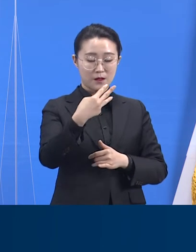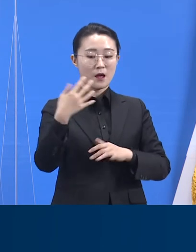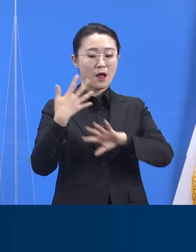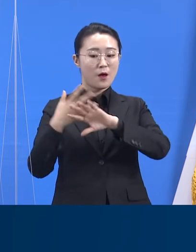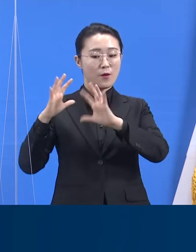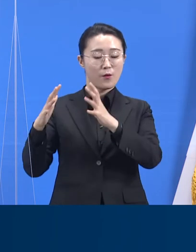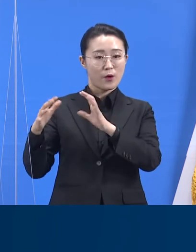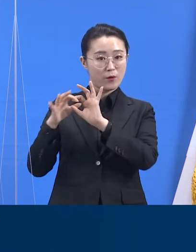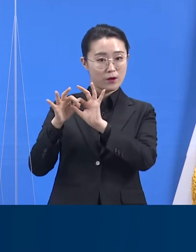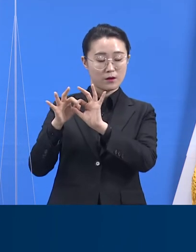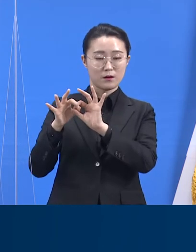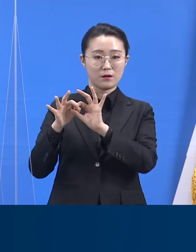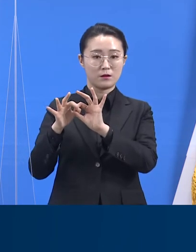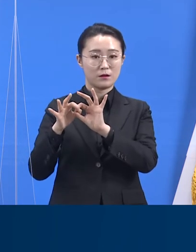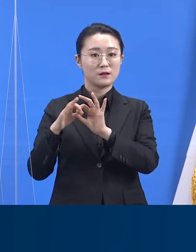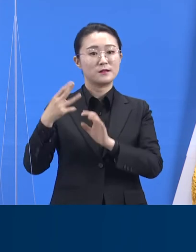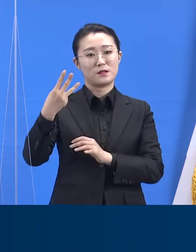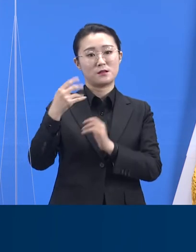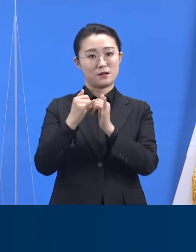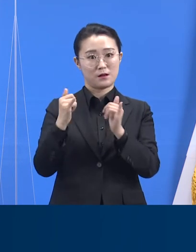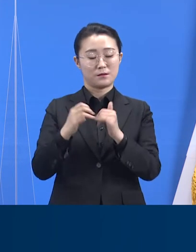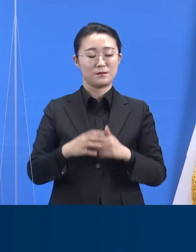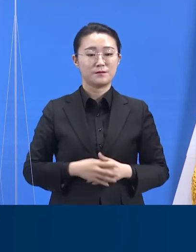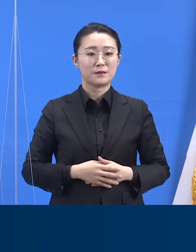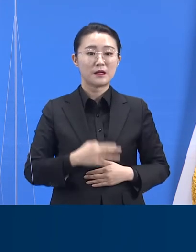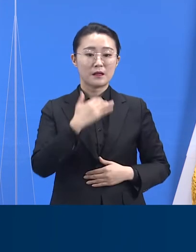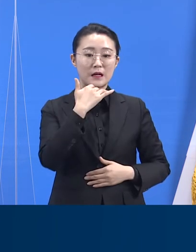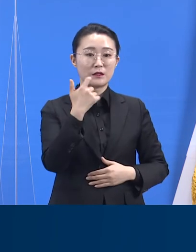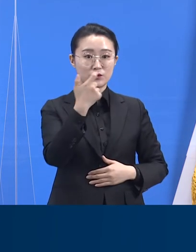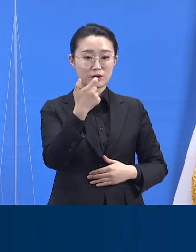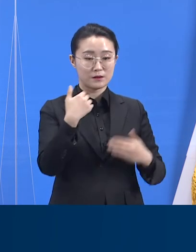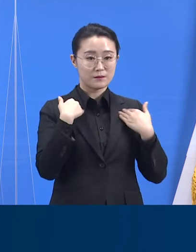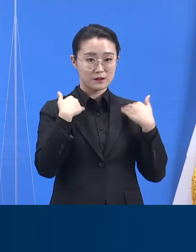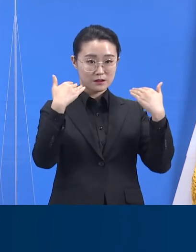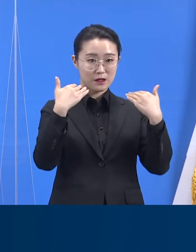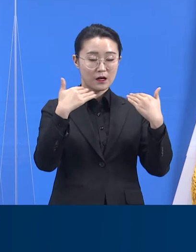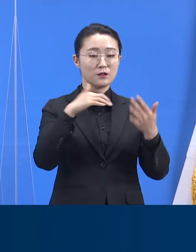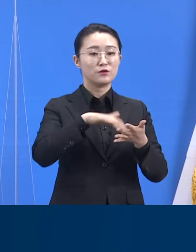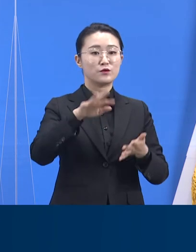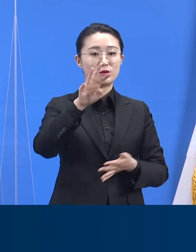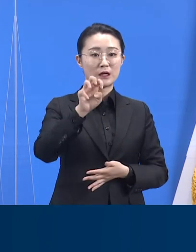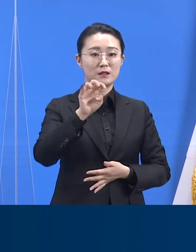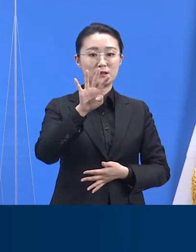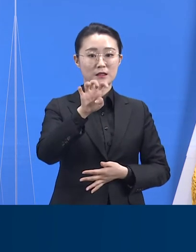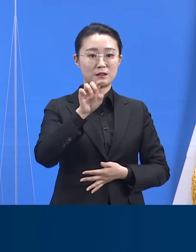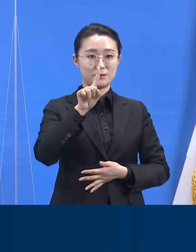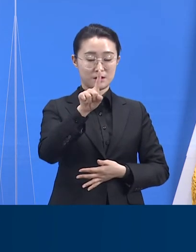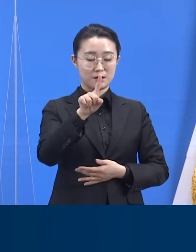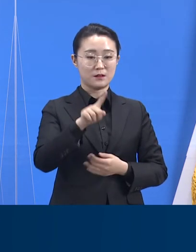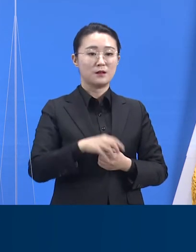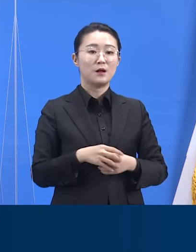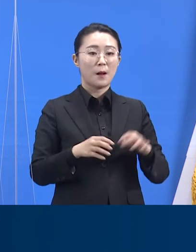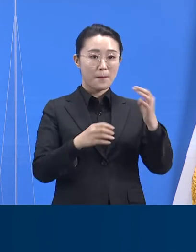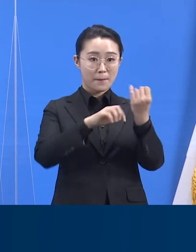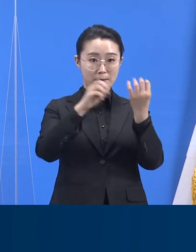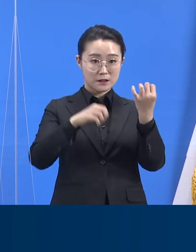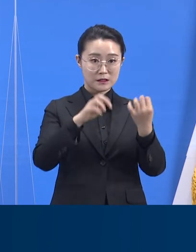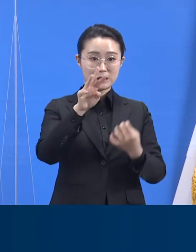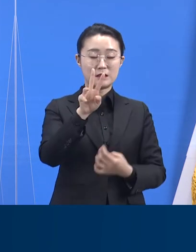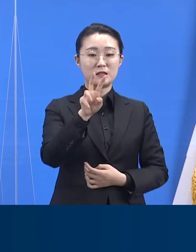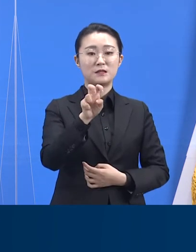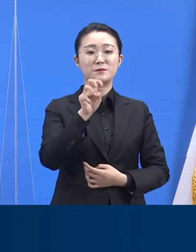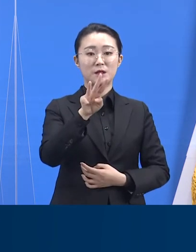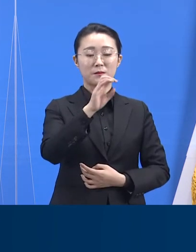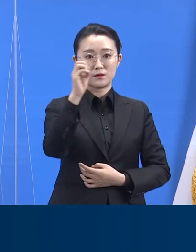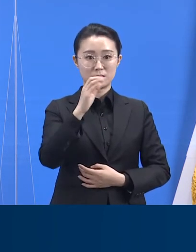신규 확진자 중 60세 이상 고령자는 41명으로 23.3%를 차지합니다. 감염